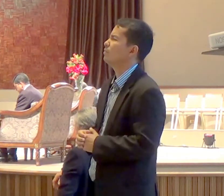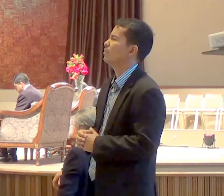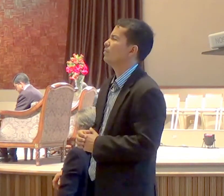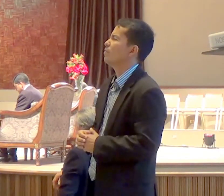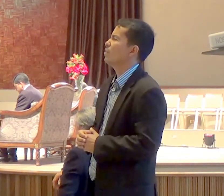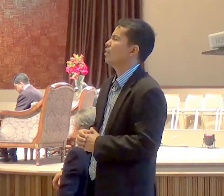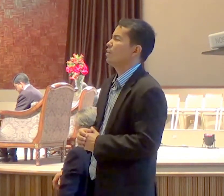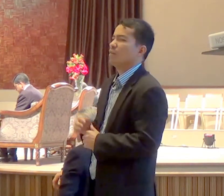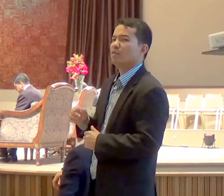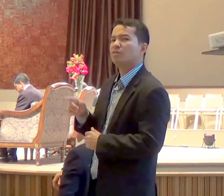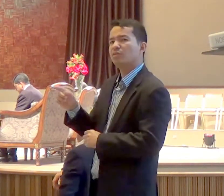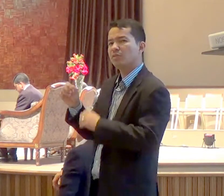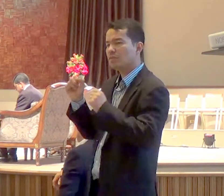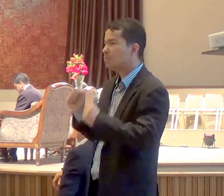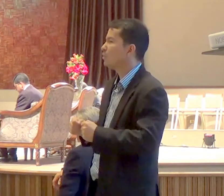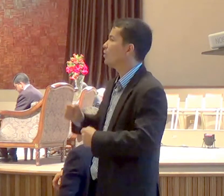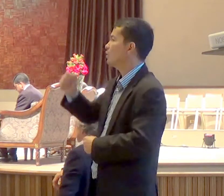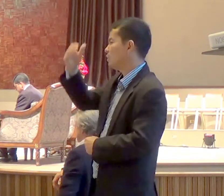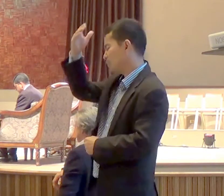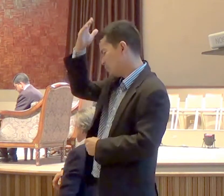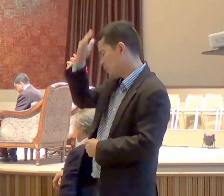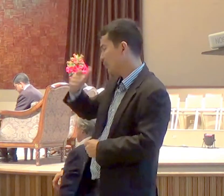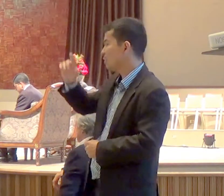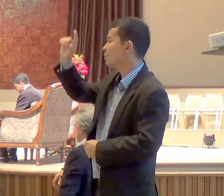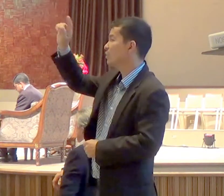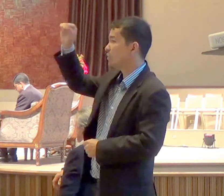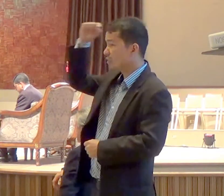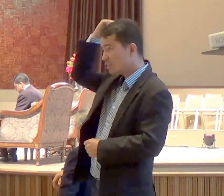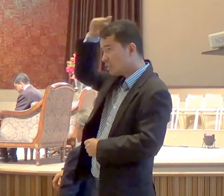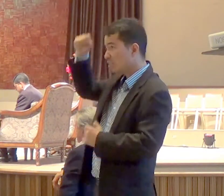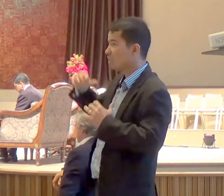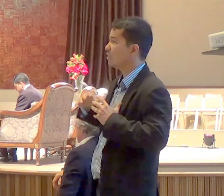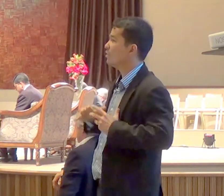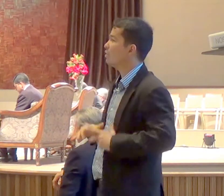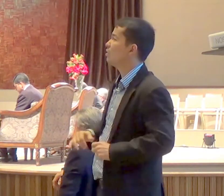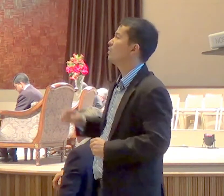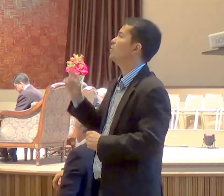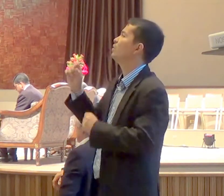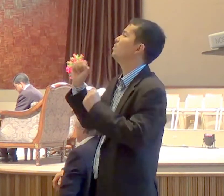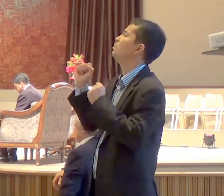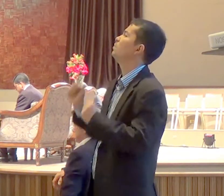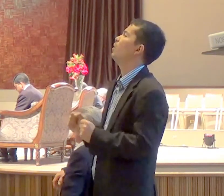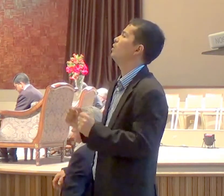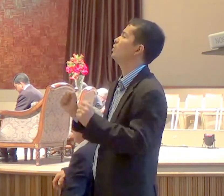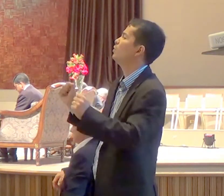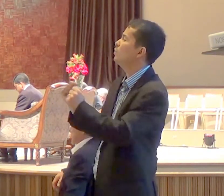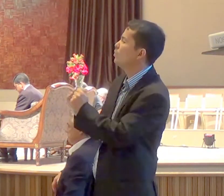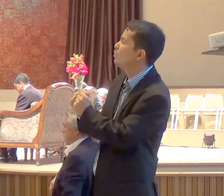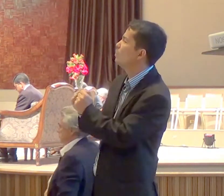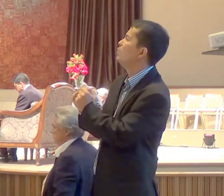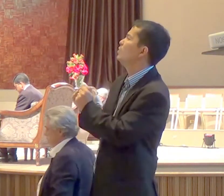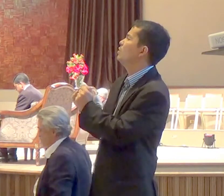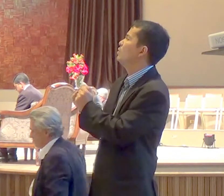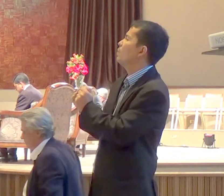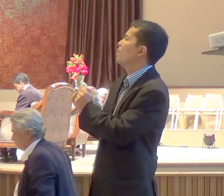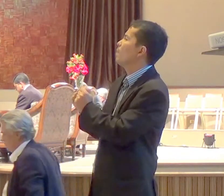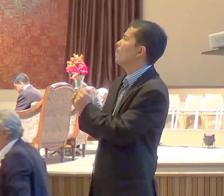diante da tua santidade, perfeita, saia do seu lugar, venha lá de cima, aqui debaixo, diga para o Senhor, com as suas